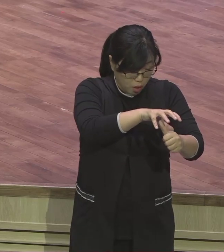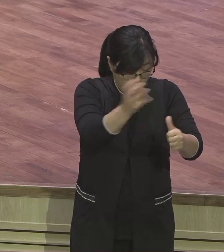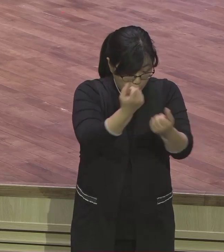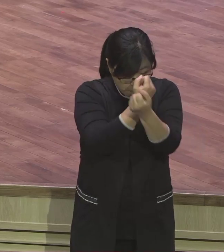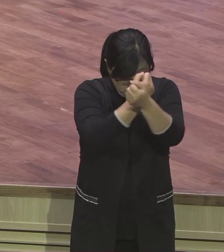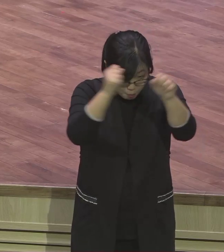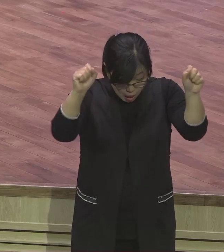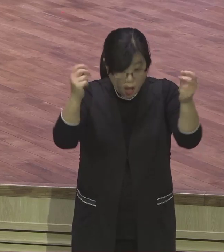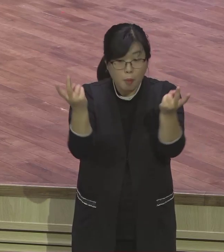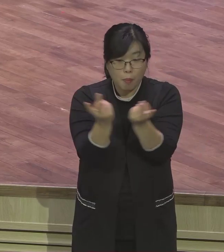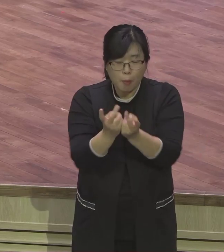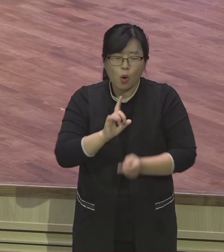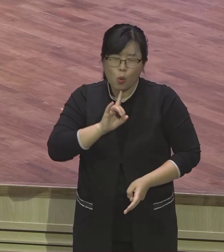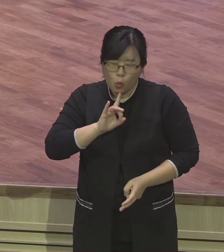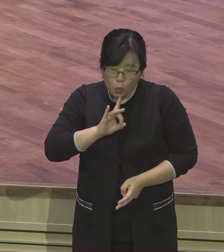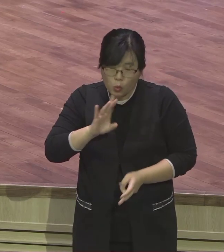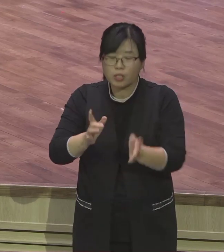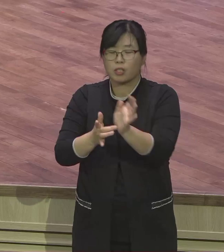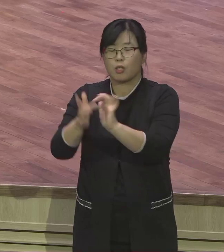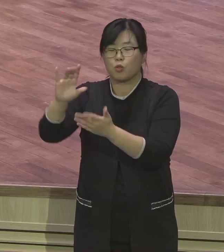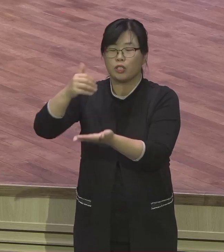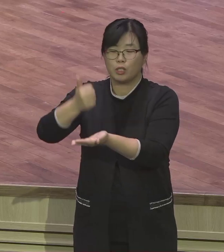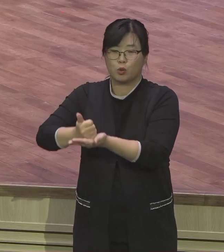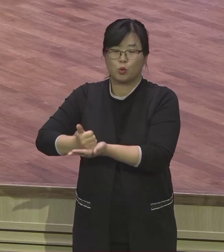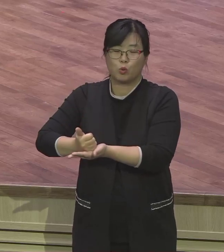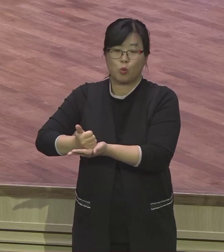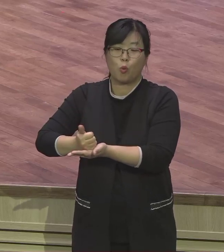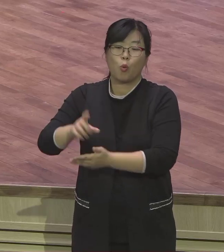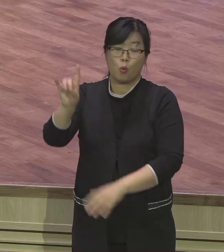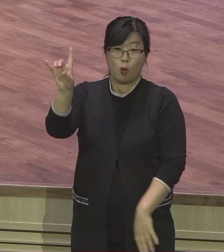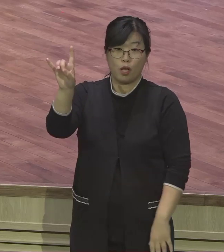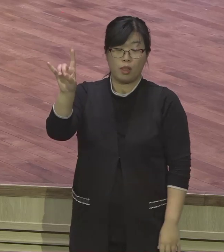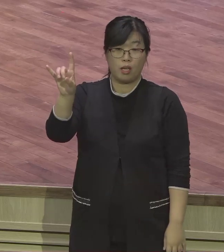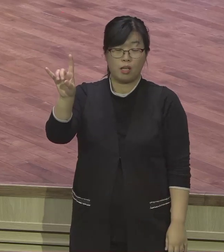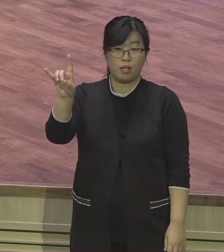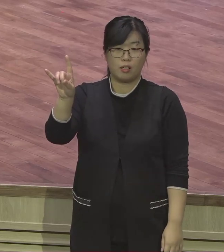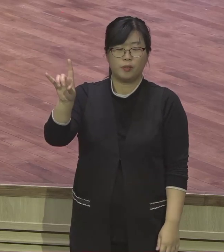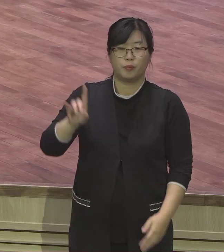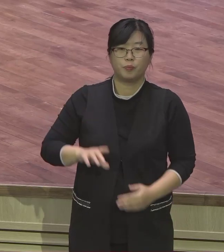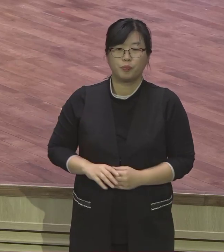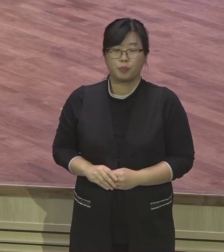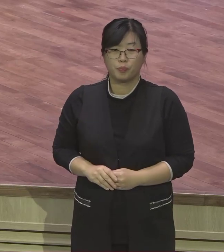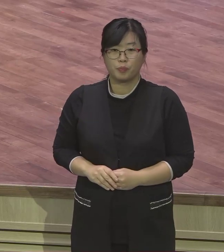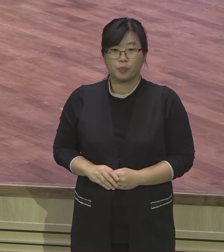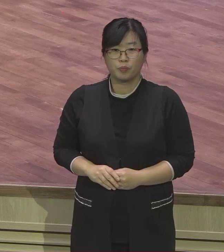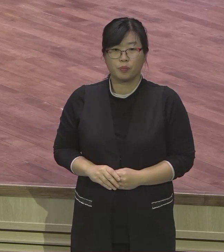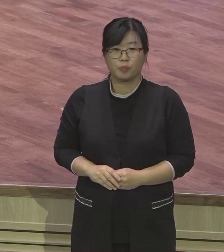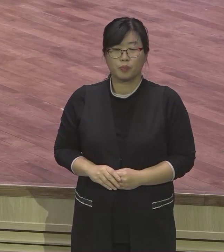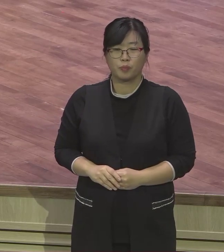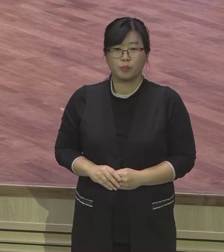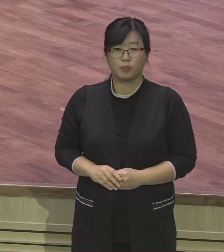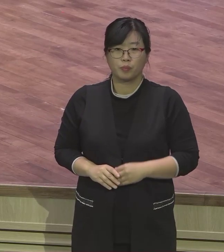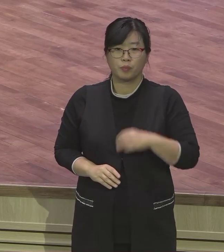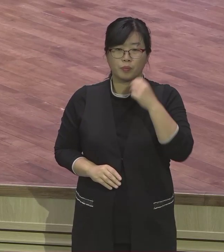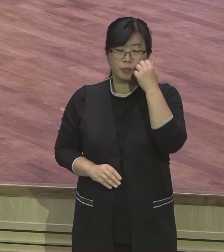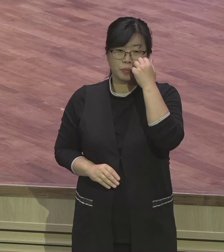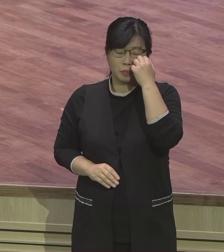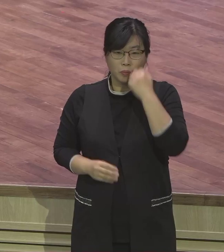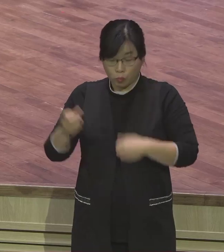여러분이 이 장세지 통해서 이 메시지를 잡아야 돼요. 오늘 본문에 또 네 명의 인물을 장세지에서 보면